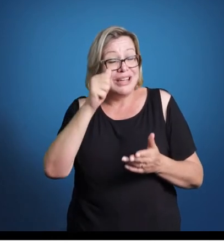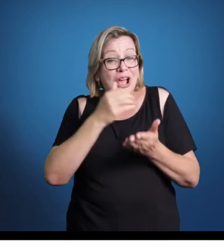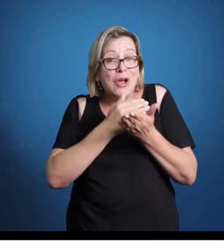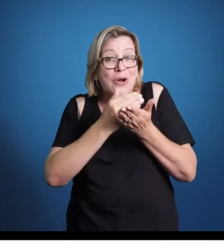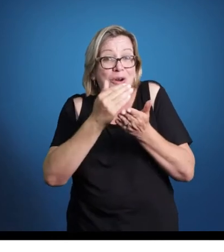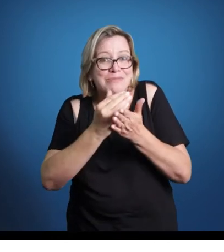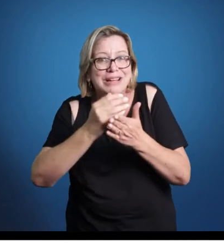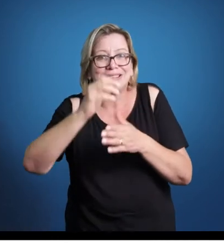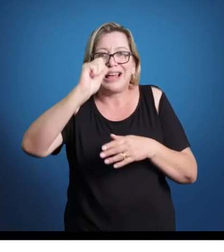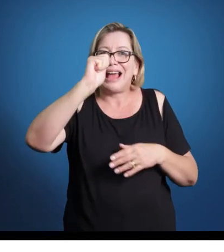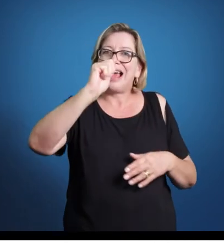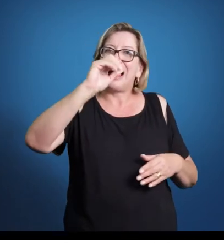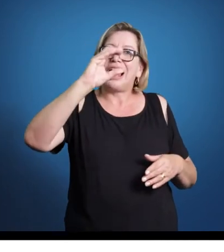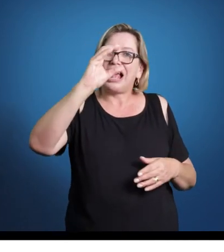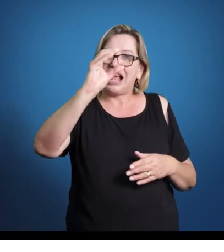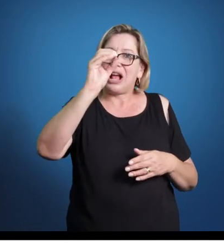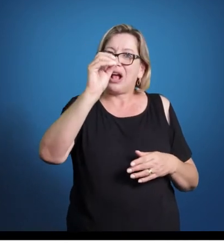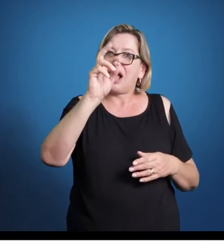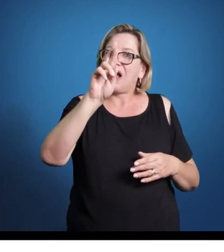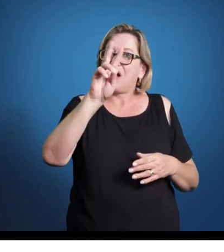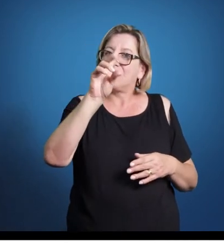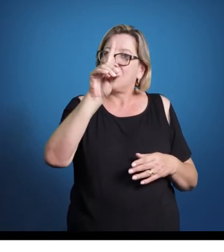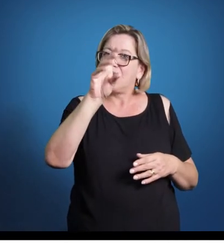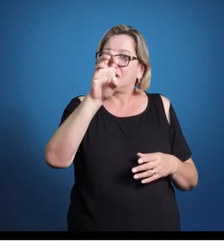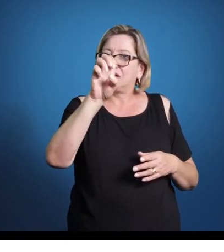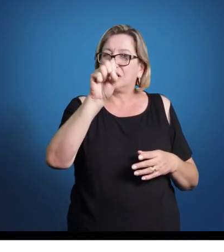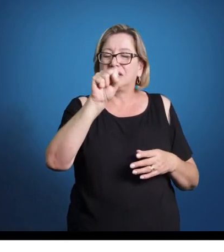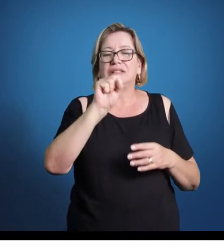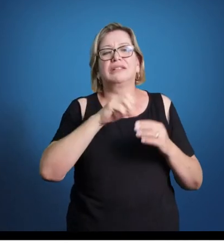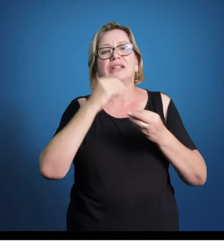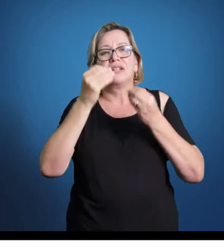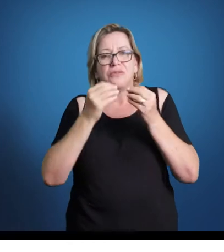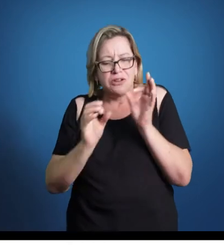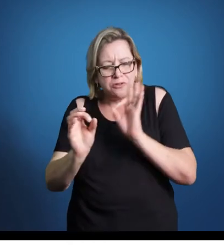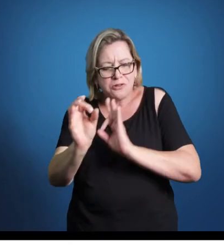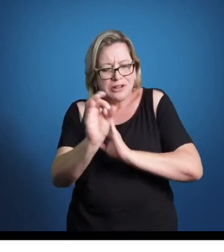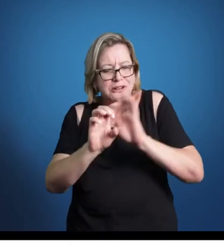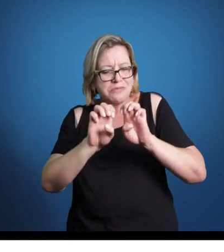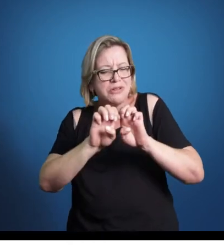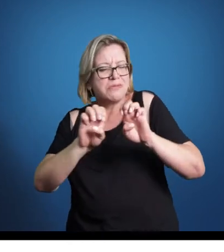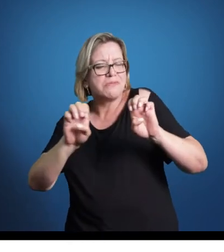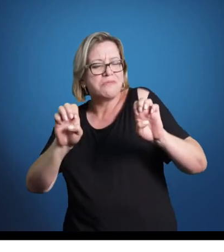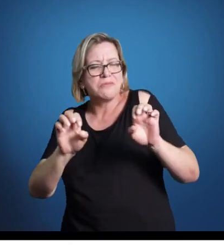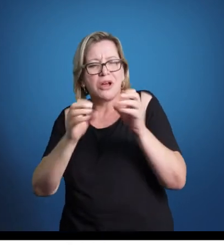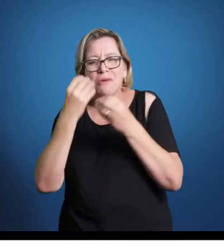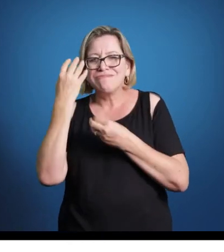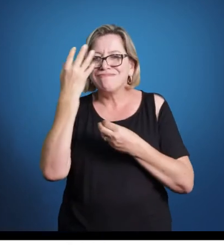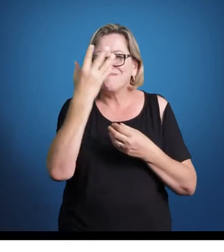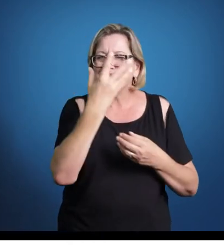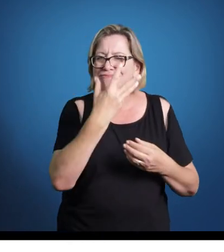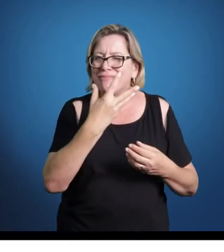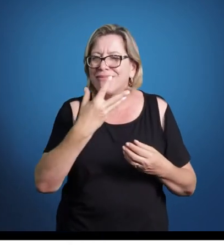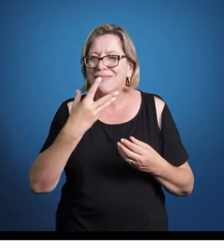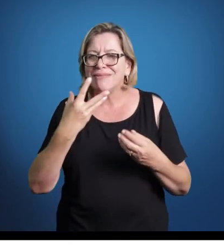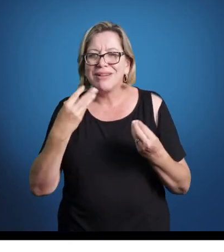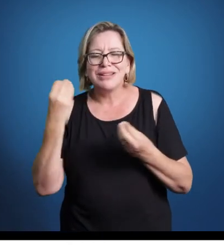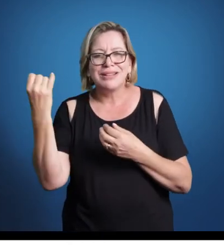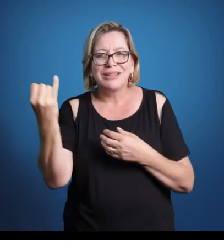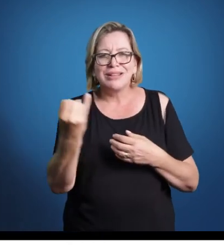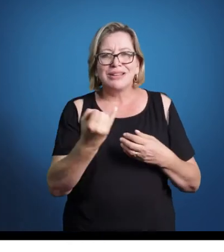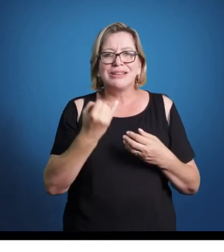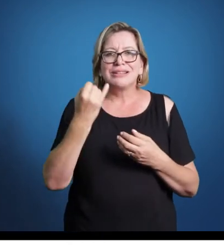eles nem sequer chamavam de acordes ainda, mas que vão dar origem a toda uma estruturação harmônica que vai ser tão interessante que vai ser